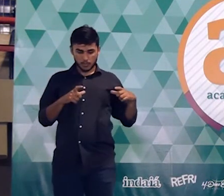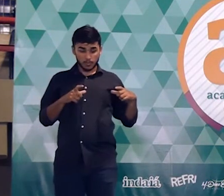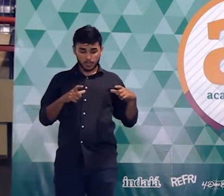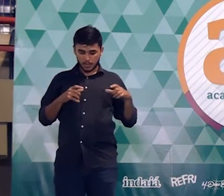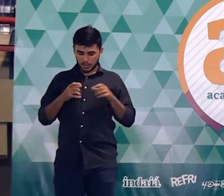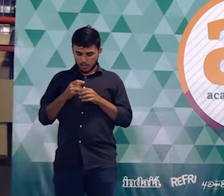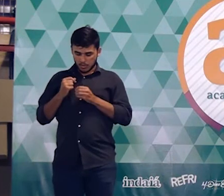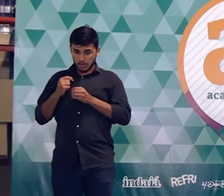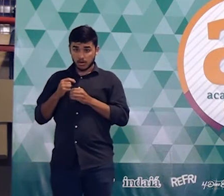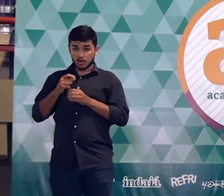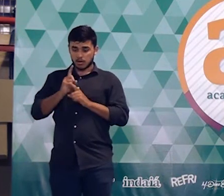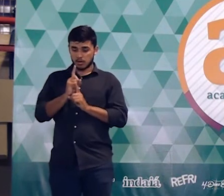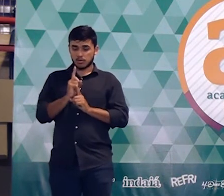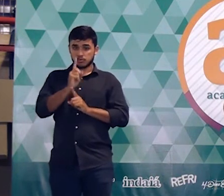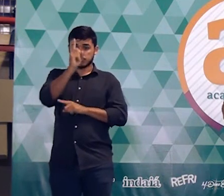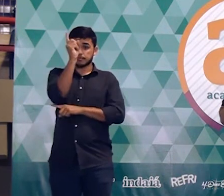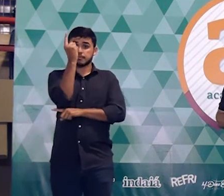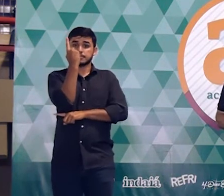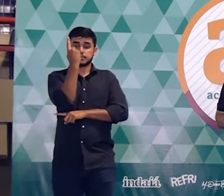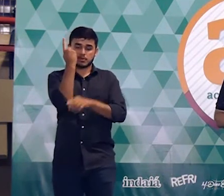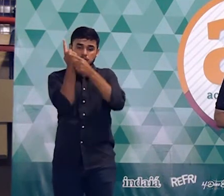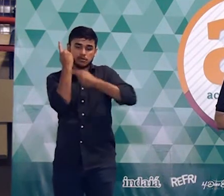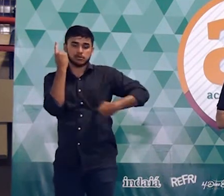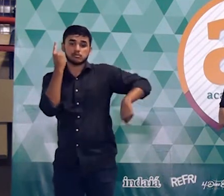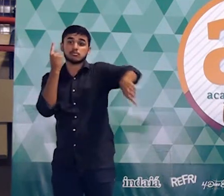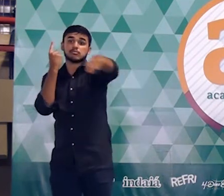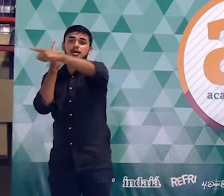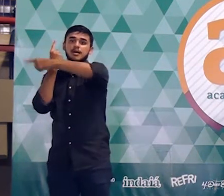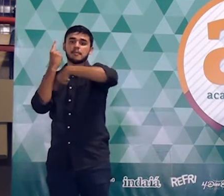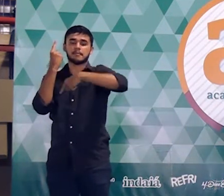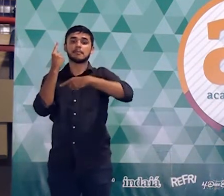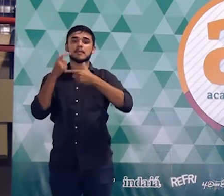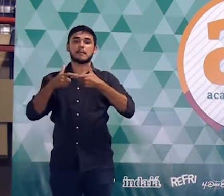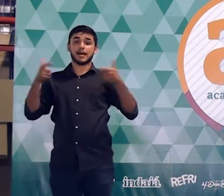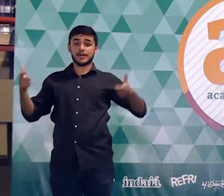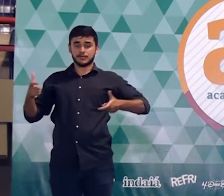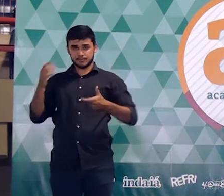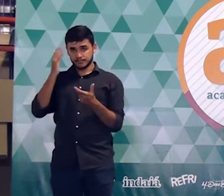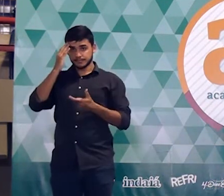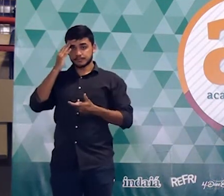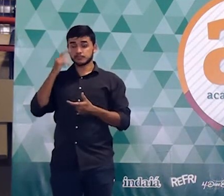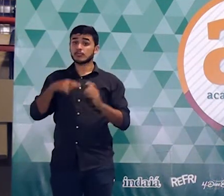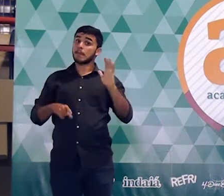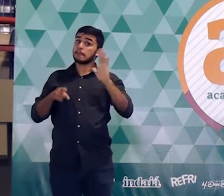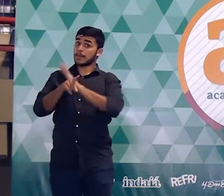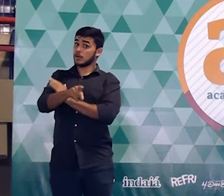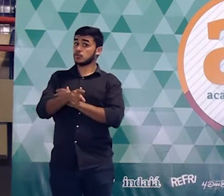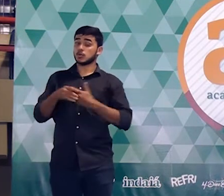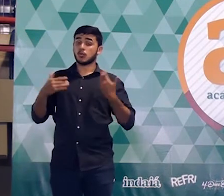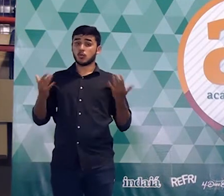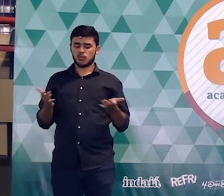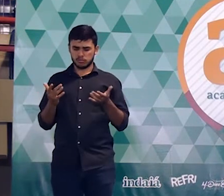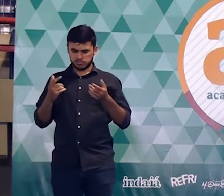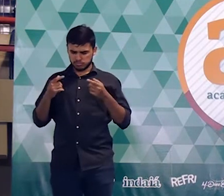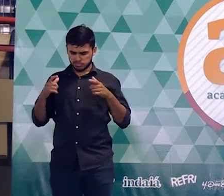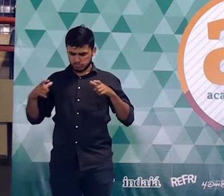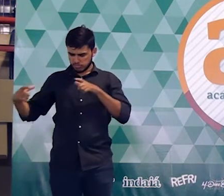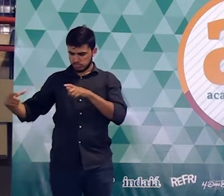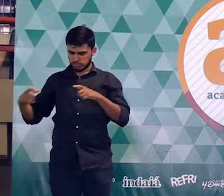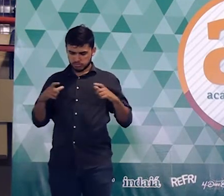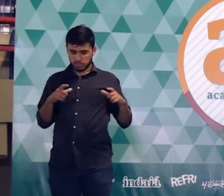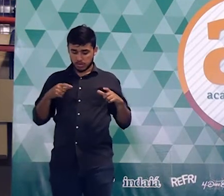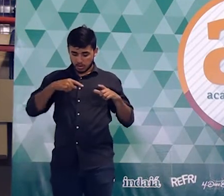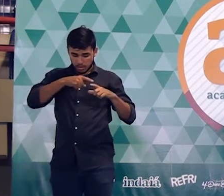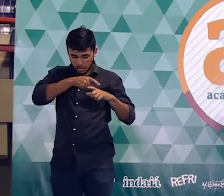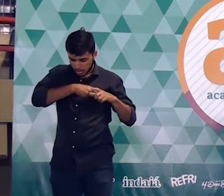por uma que é mais potente que vai ampliar a área o que a pergunta da questão pede é o seguinte essa ampliação foi de